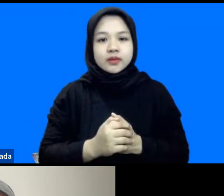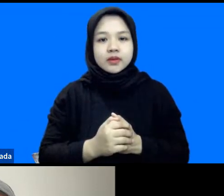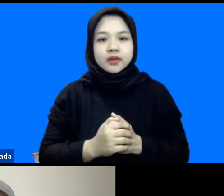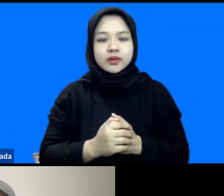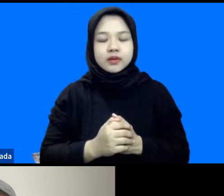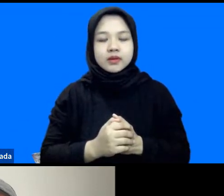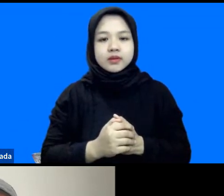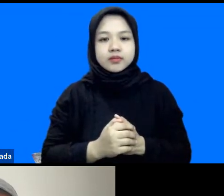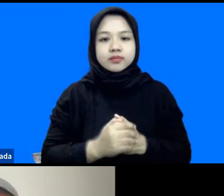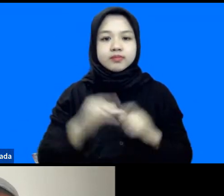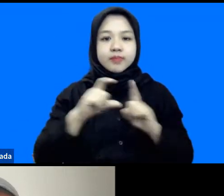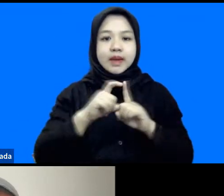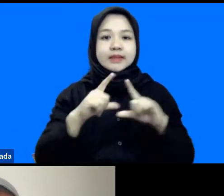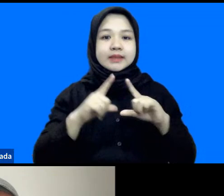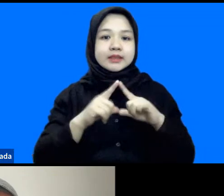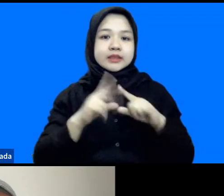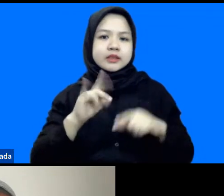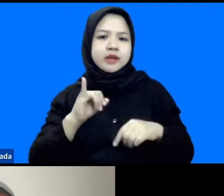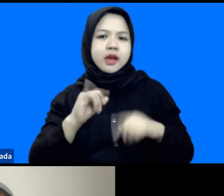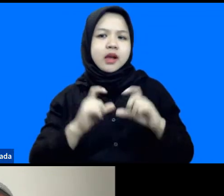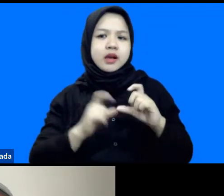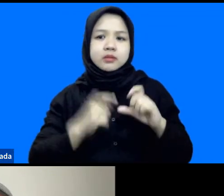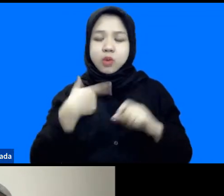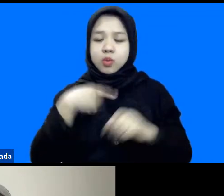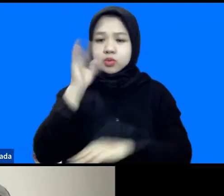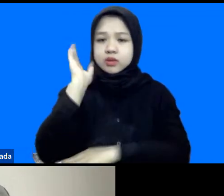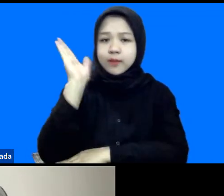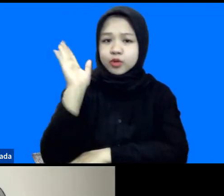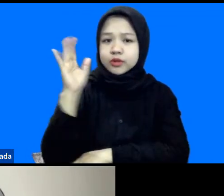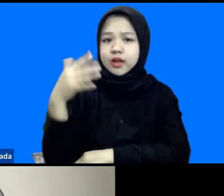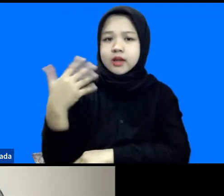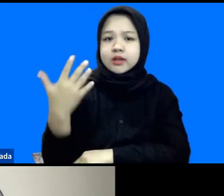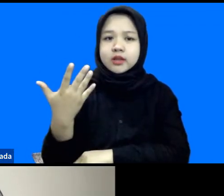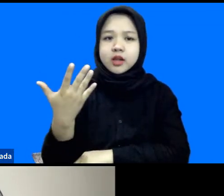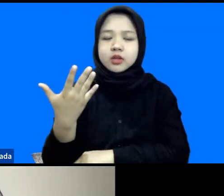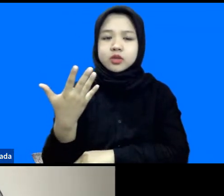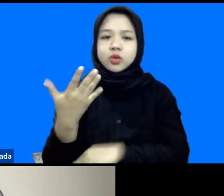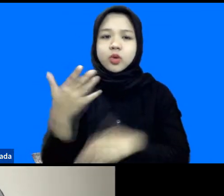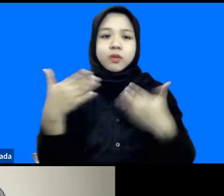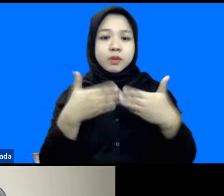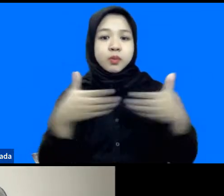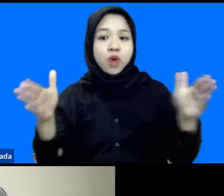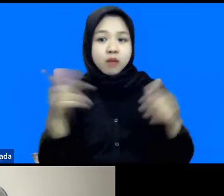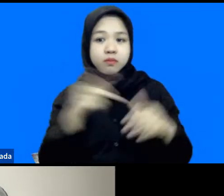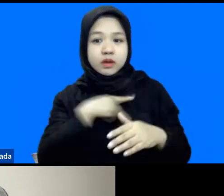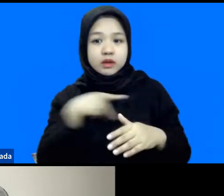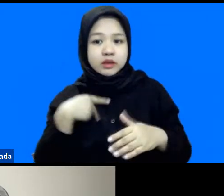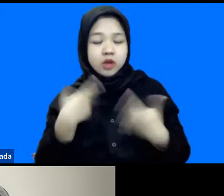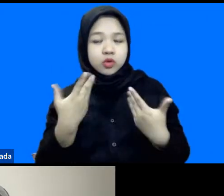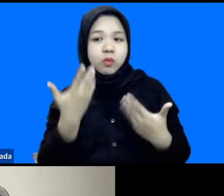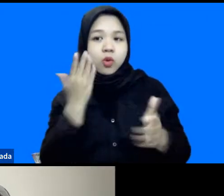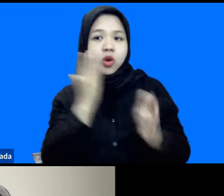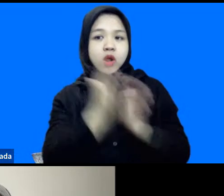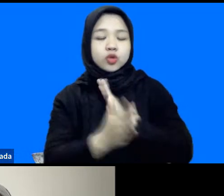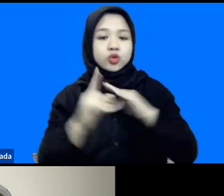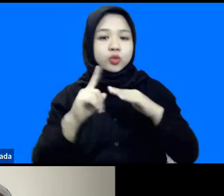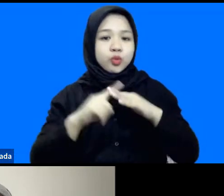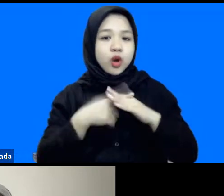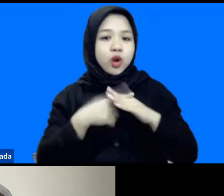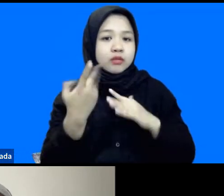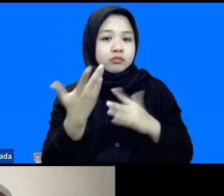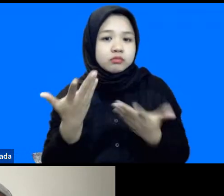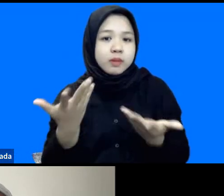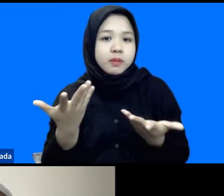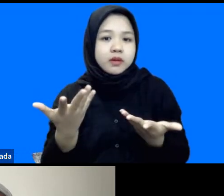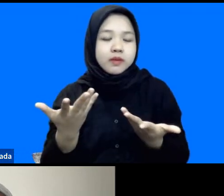Mas Daris, apakah ini ada sambutan ataupun pembukaan dari panitia atau bisa langsung kita mulai atau seperti apa ya?